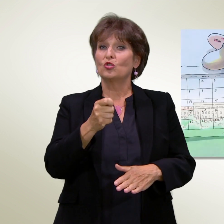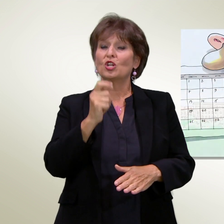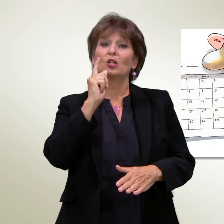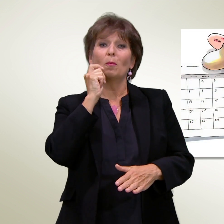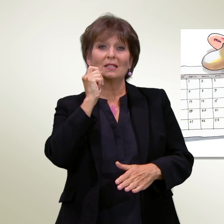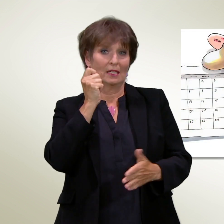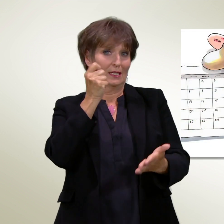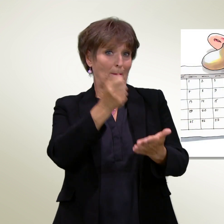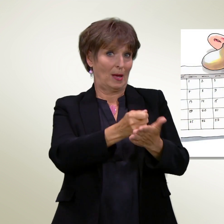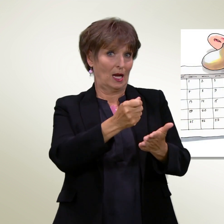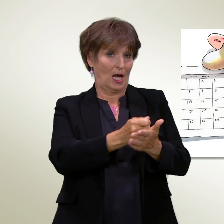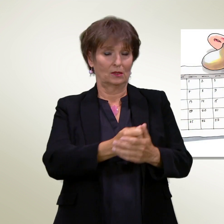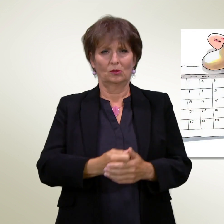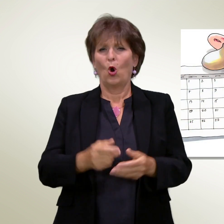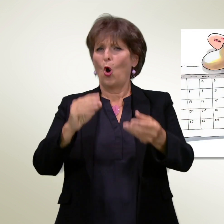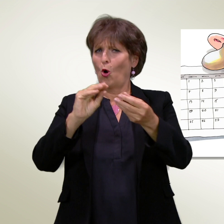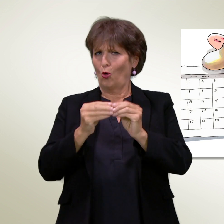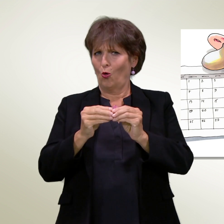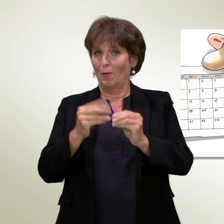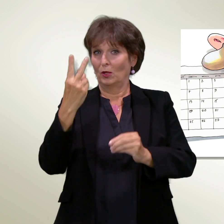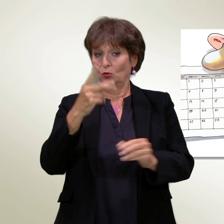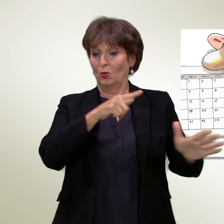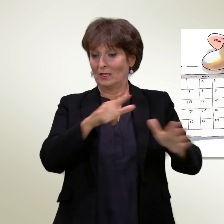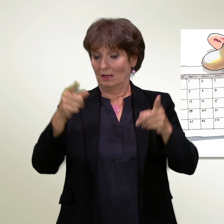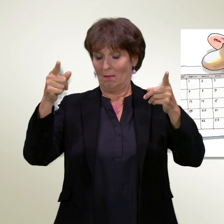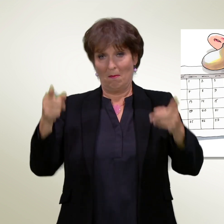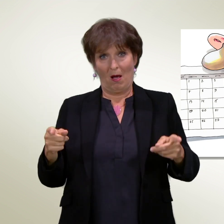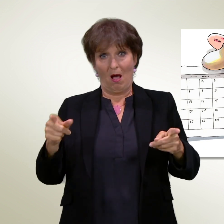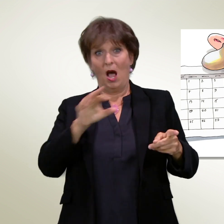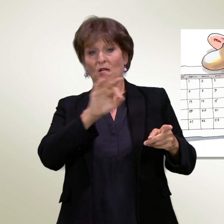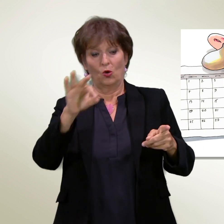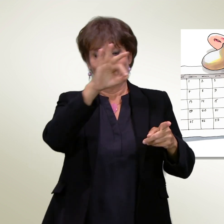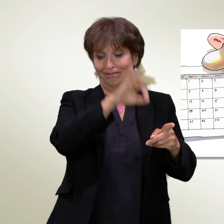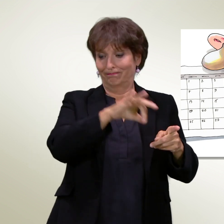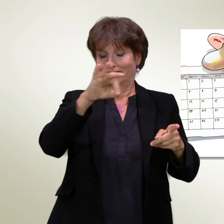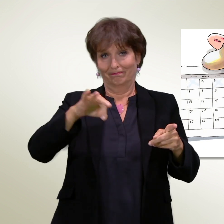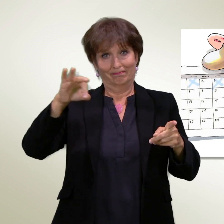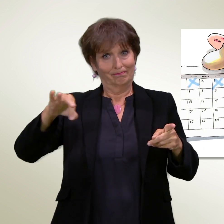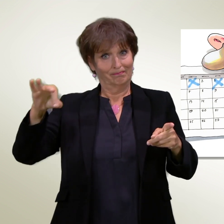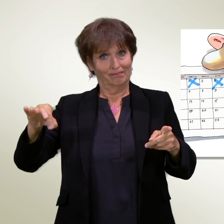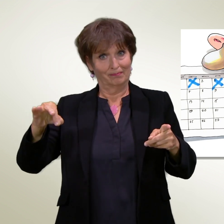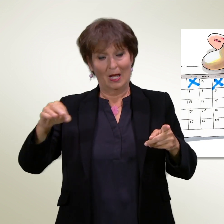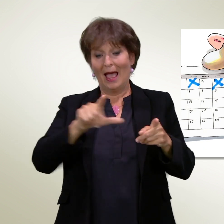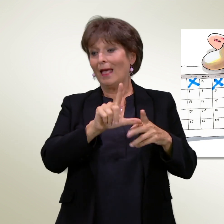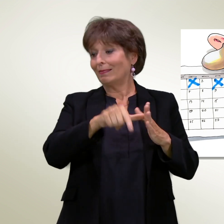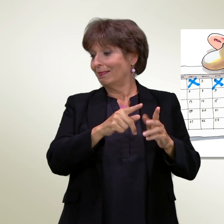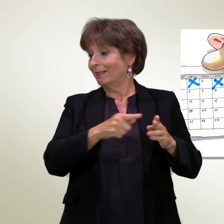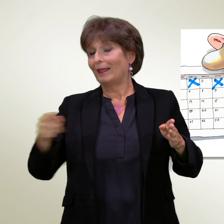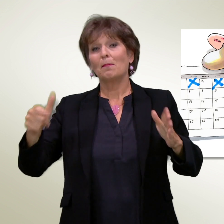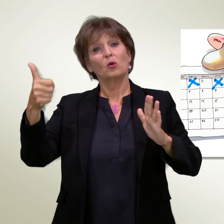congedo può essere preso nei sei mesi successivi alla nascita, in una volta sola o a giorni singoli. In questo periodo, i papà